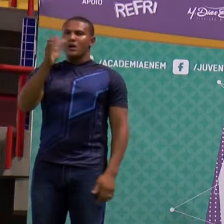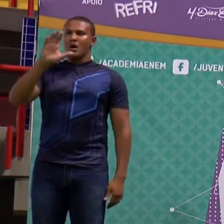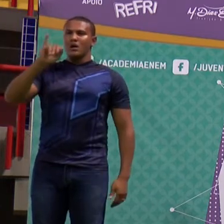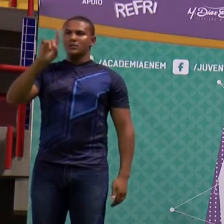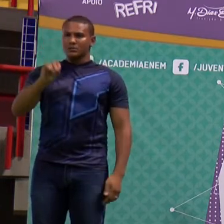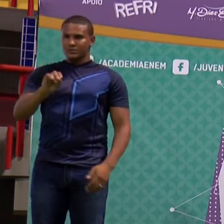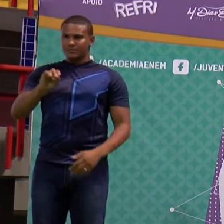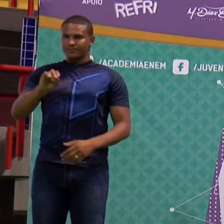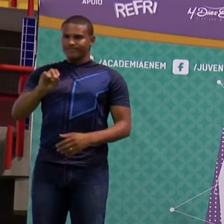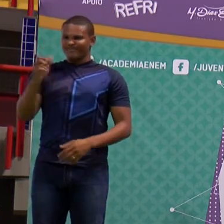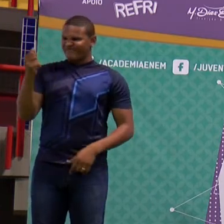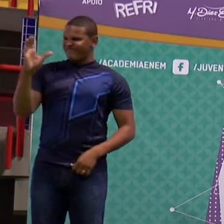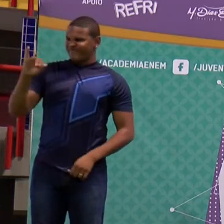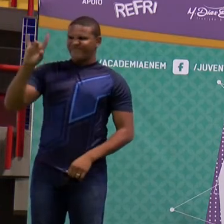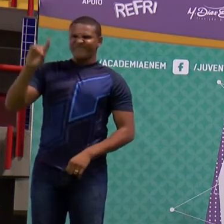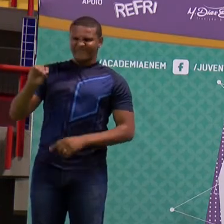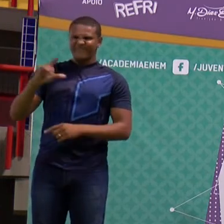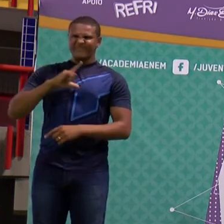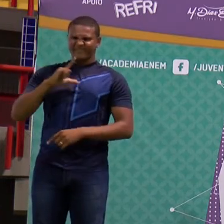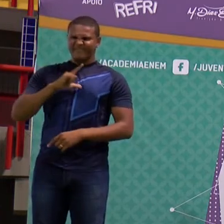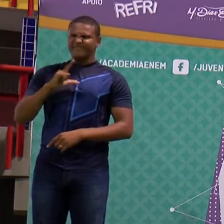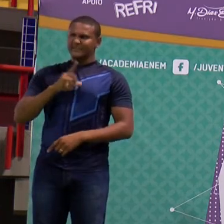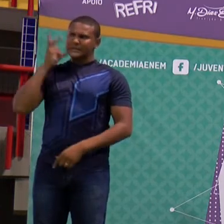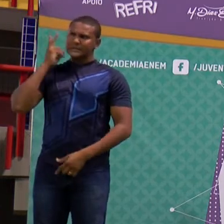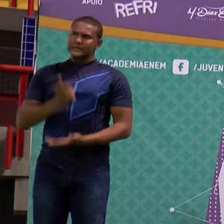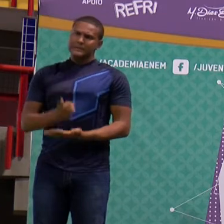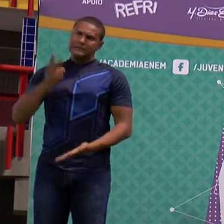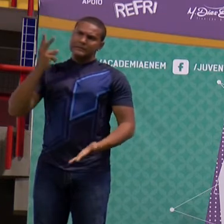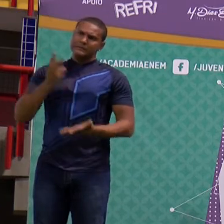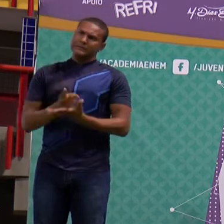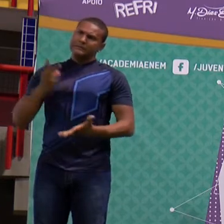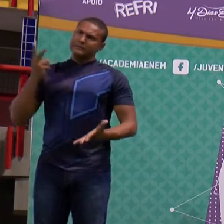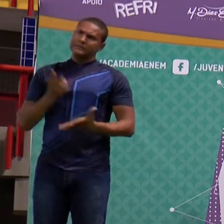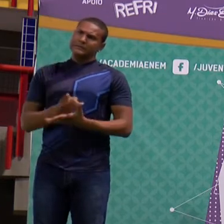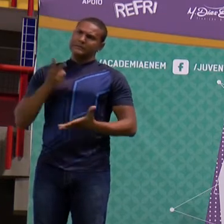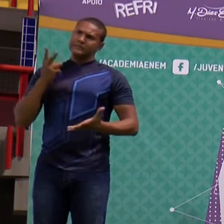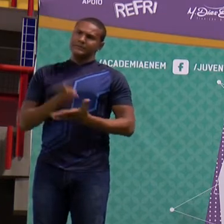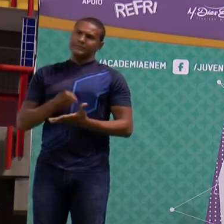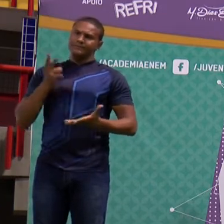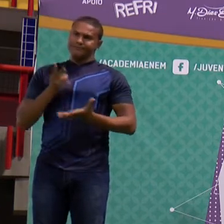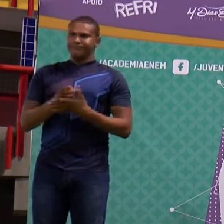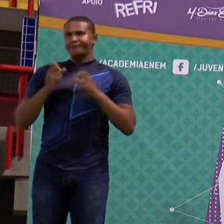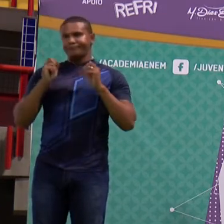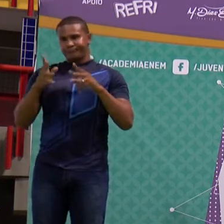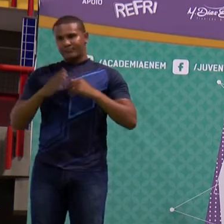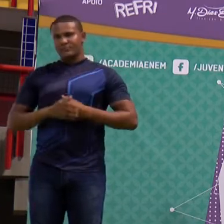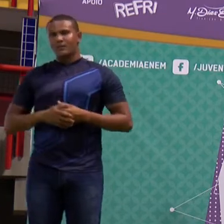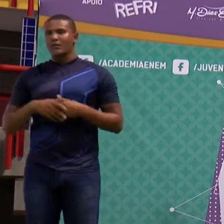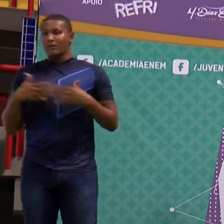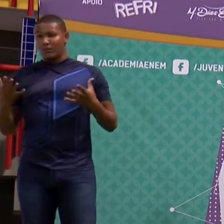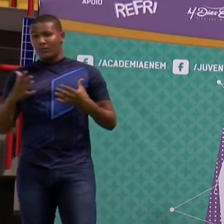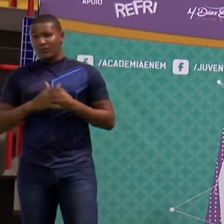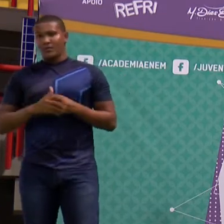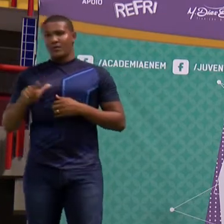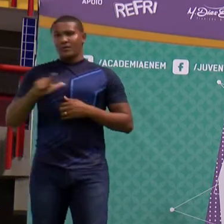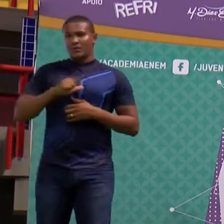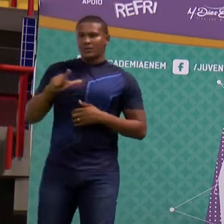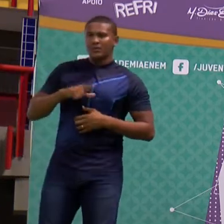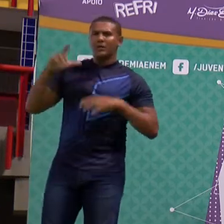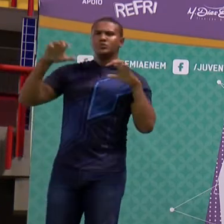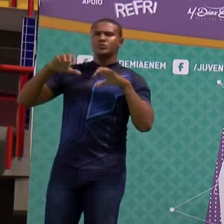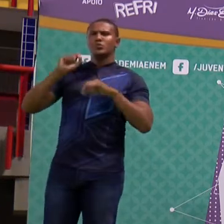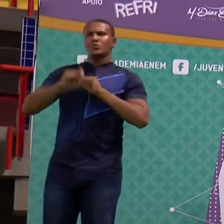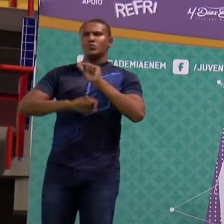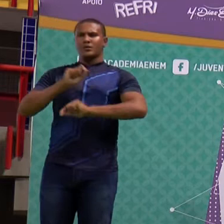Caiu, pessoal, bastante esse tema no Enem, chuva ácida? Sempre cai, né? Então vamos lá. A chuva ácida ocorre quando